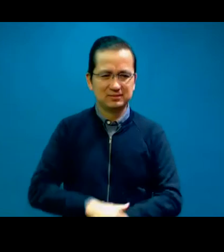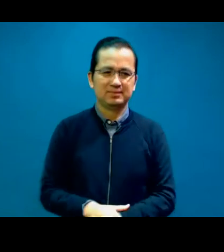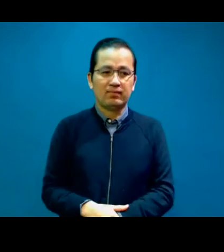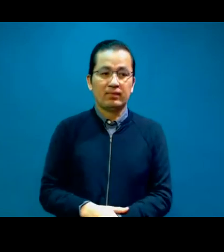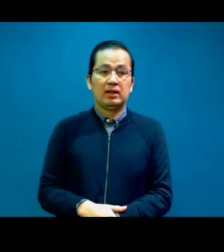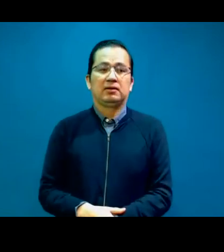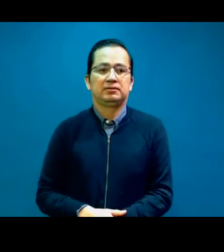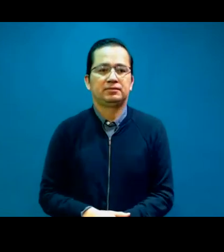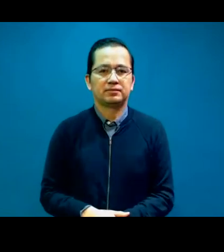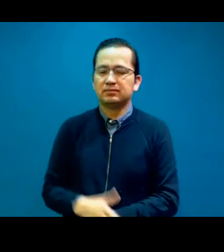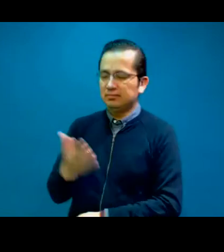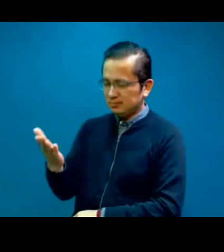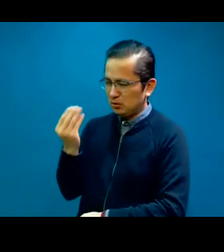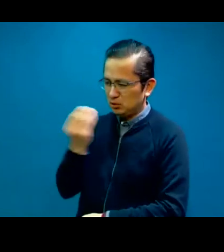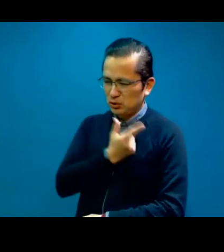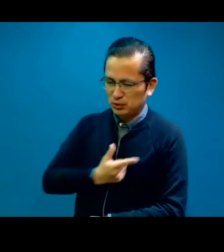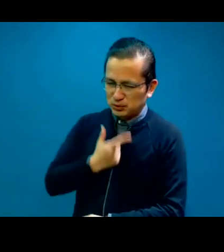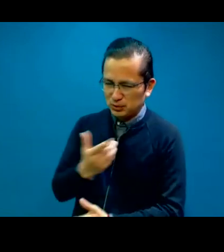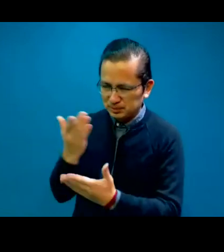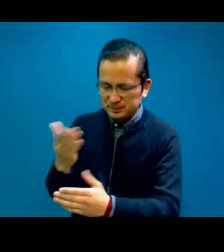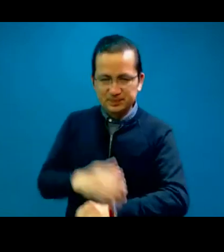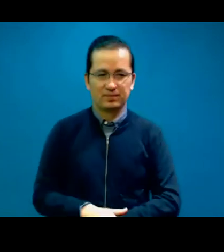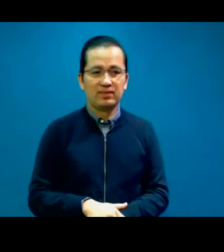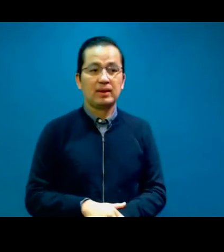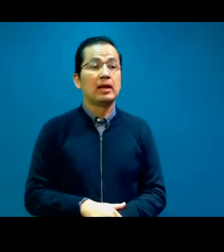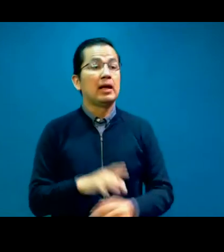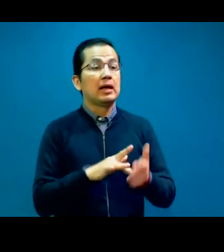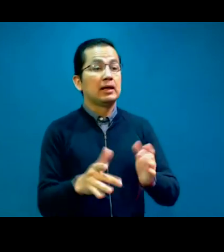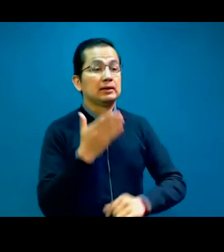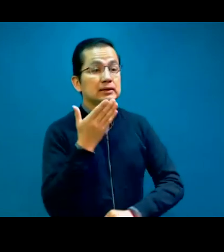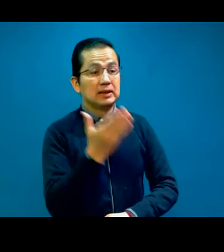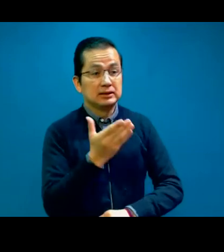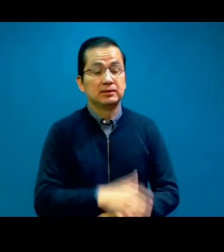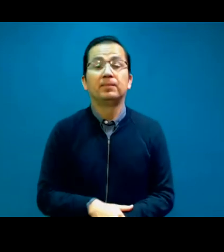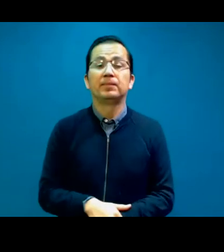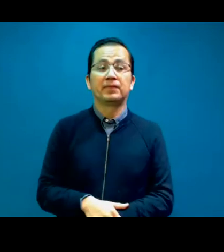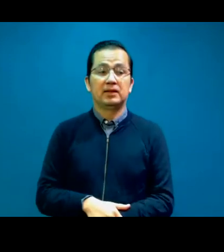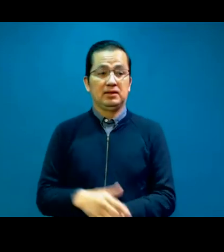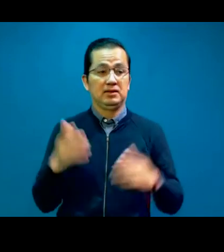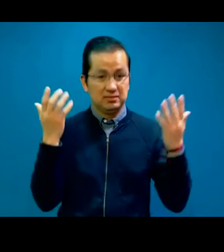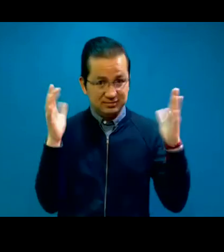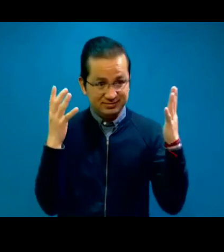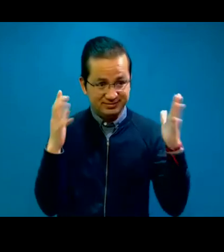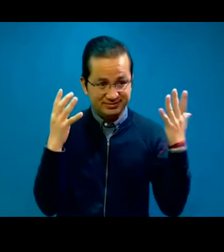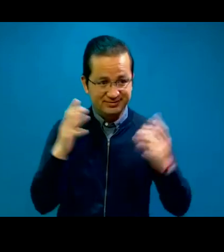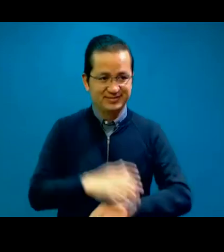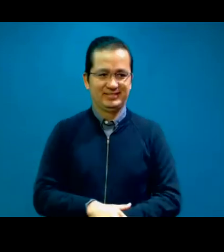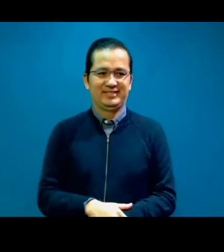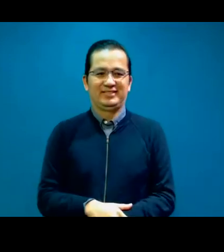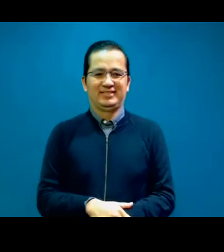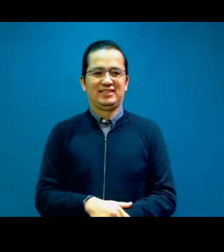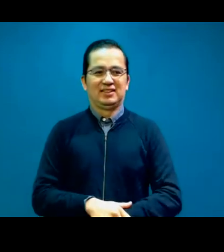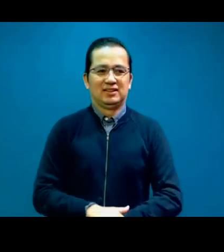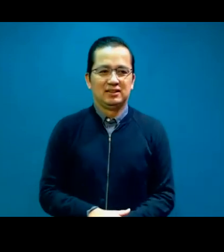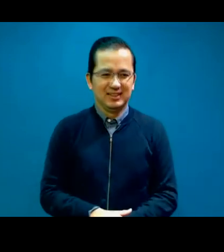A la orden, un placer, un gusto. Gracias, muchas gracias, en verdad. sí que esto sí lo se hace,